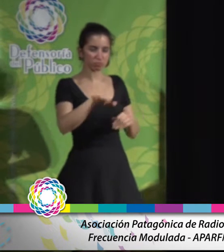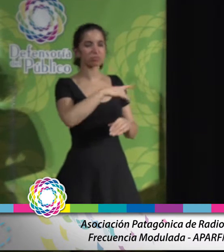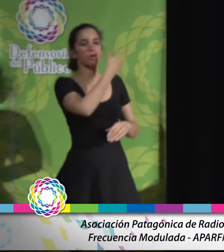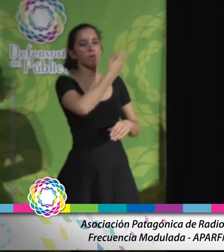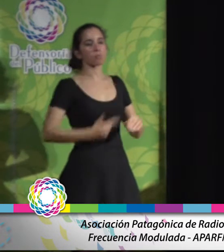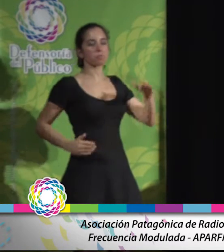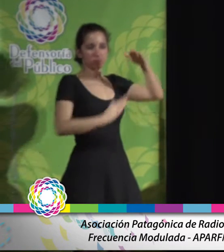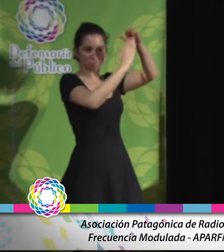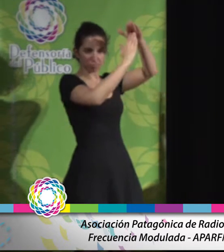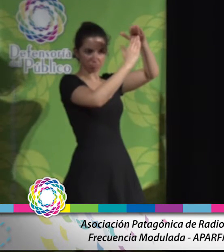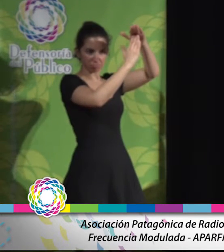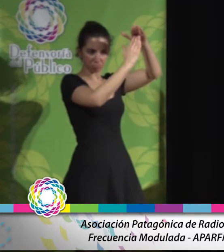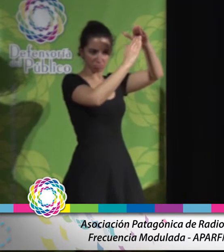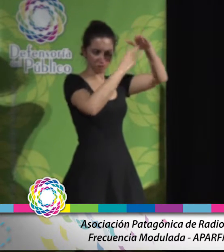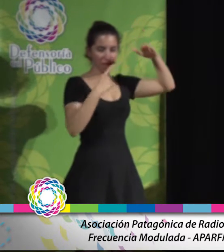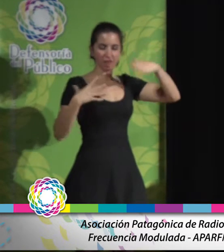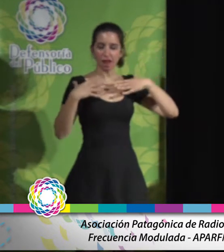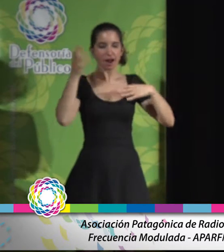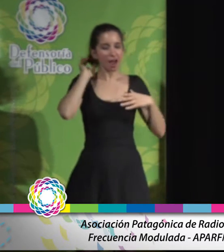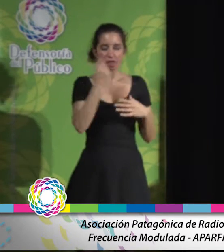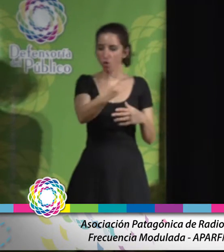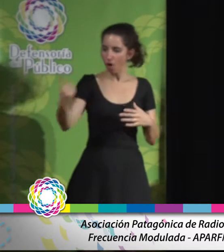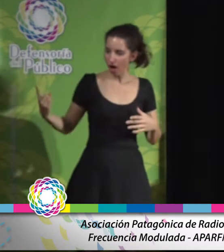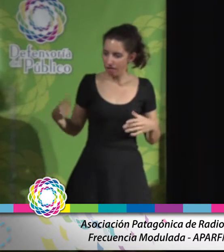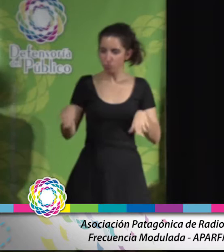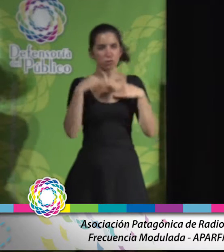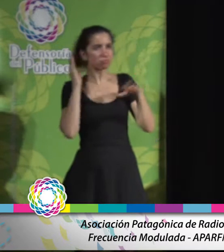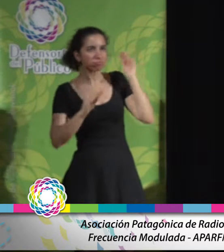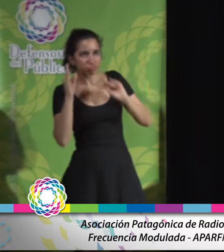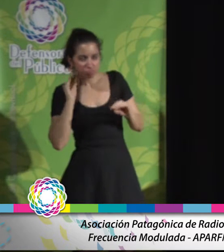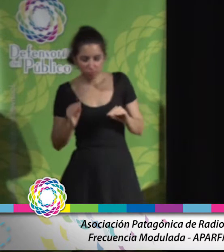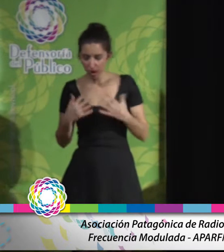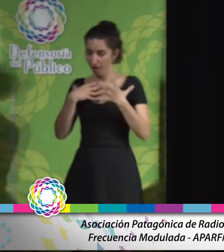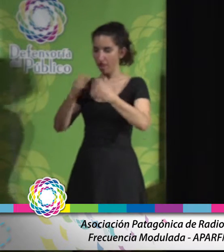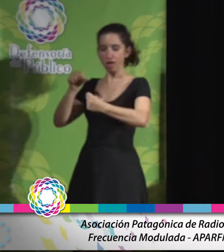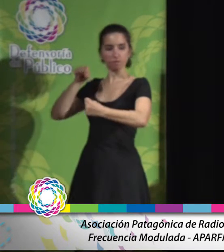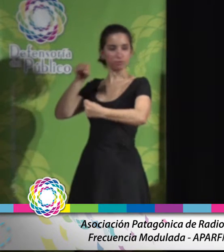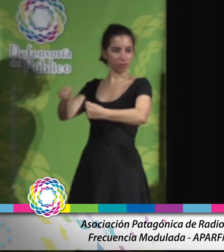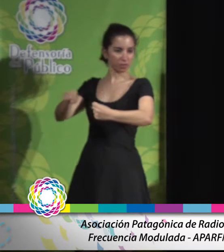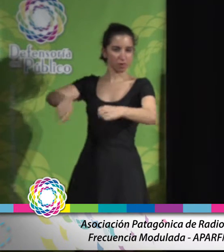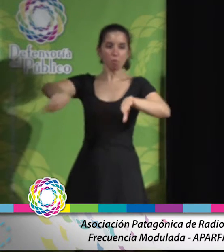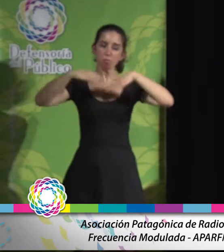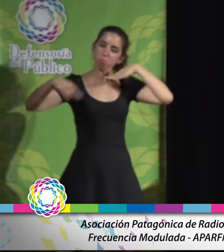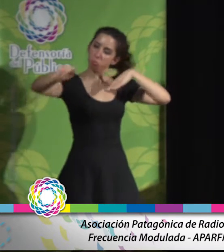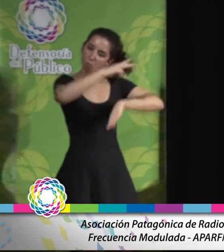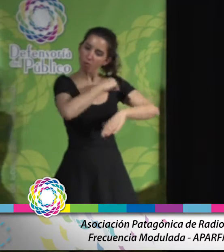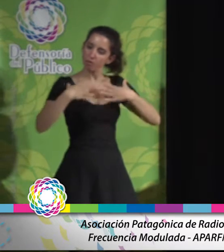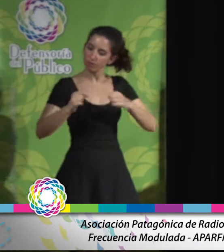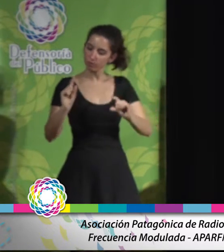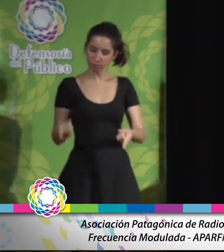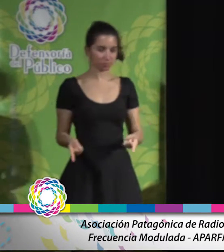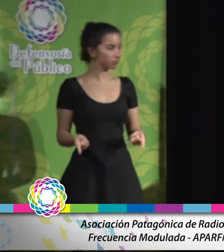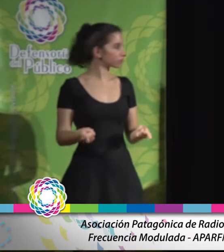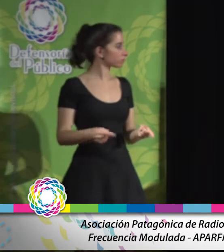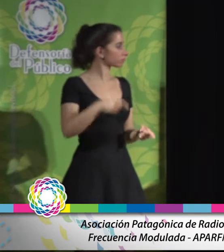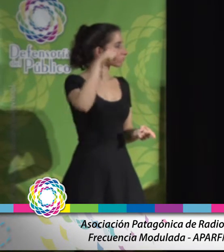Nacional en defensa de todo y cada uno de los que escuchan y ven nuestras emisoras que son parte del público que deben defender. En este